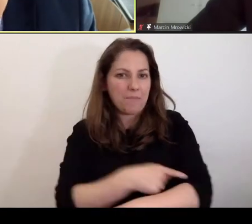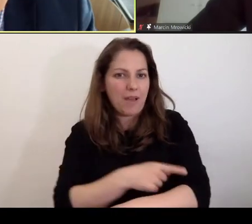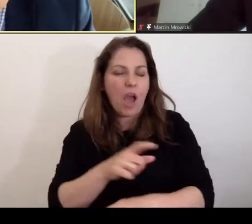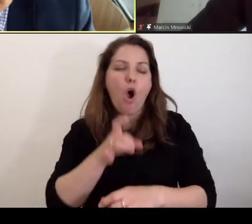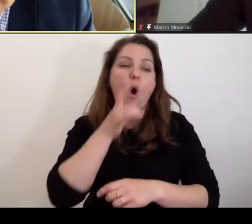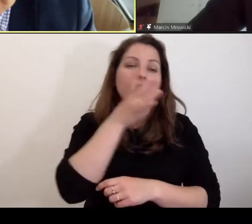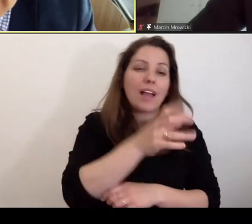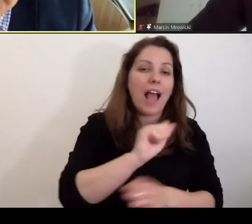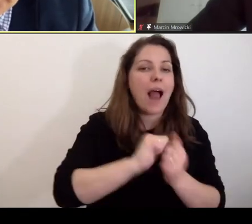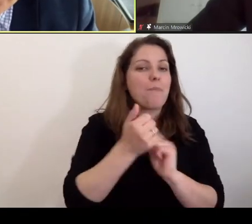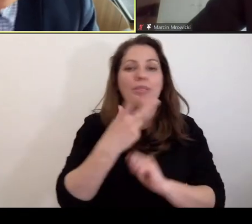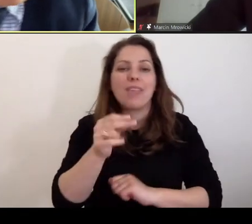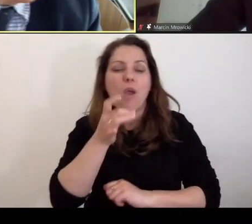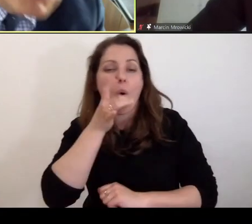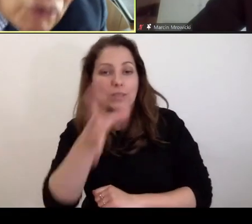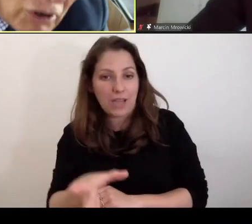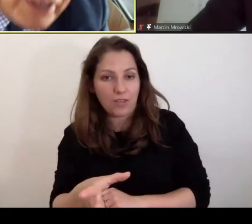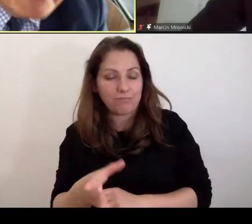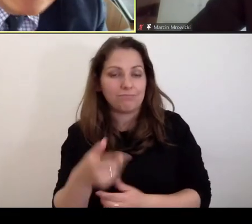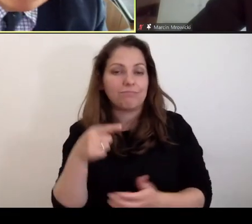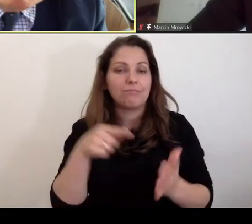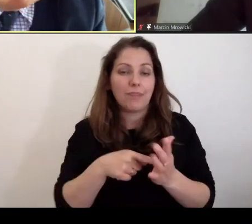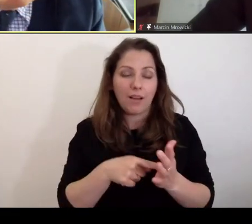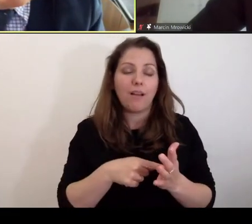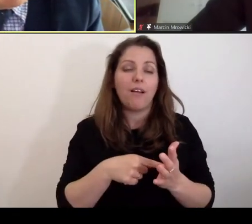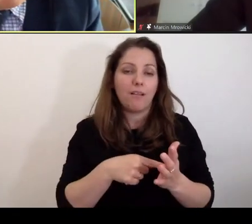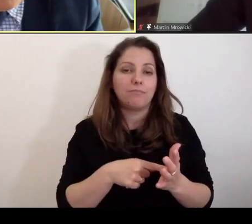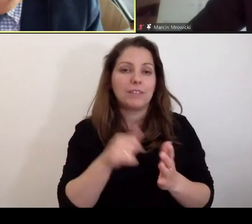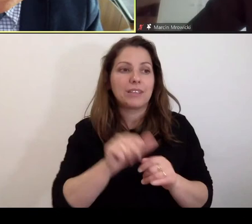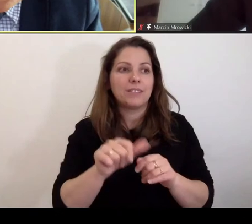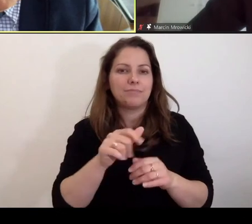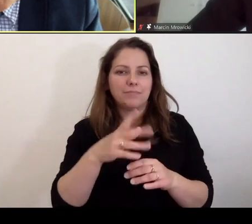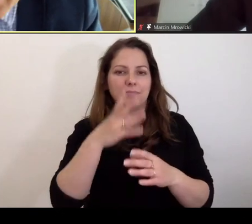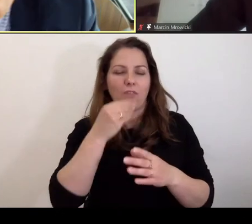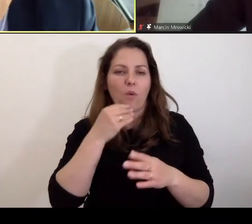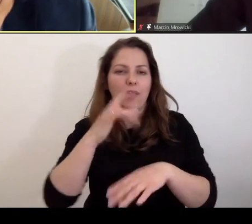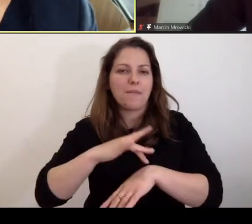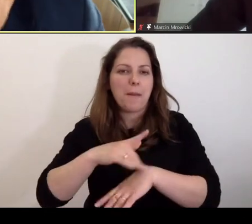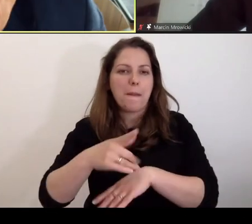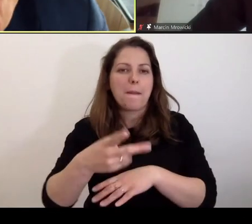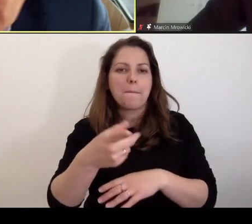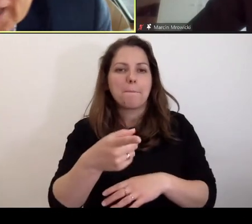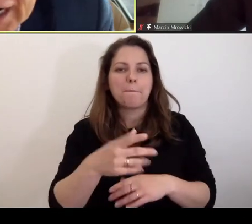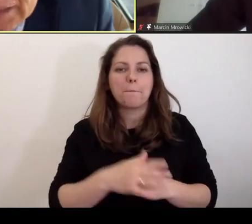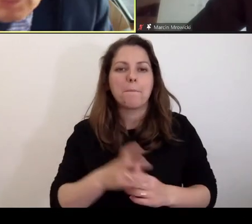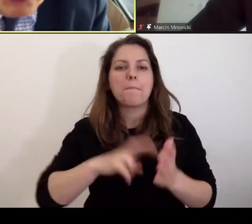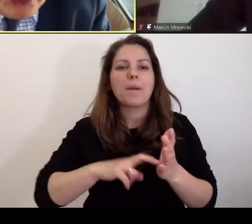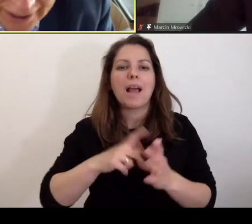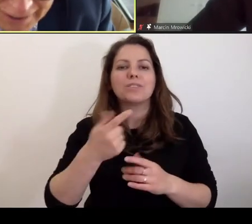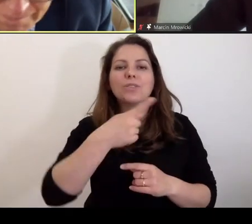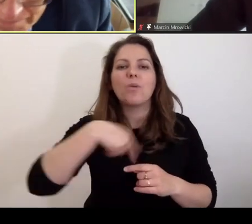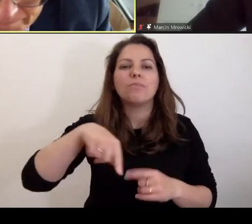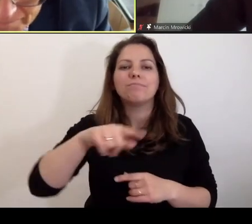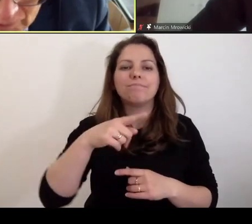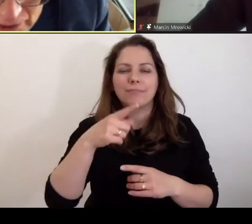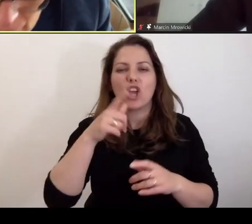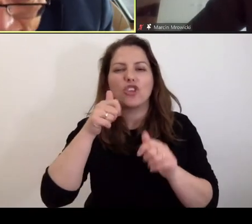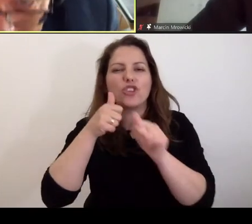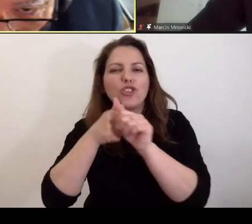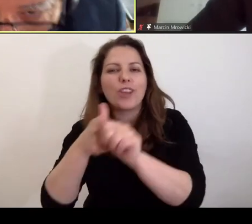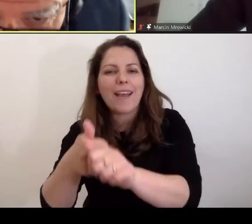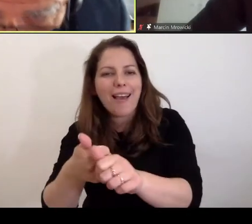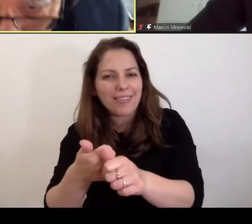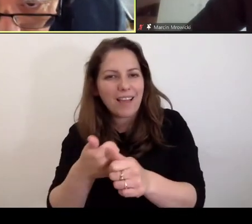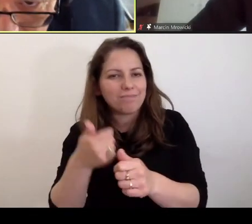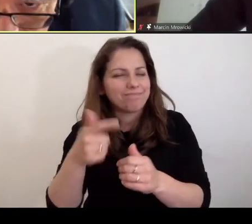nie oskarżają pewnej sytuacji. To z kolei jest następstwem po pierwsze braku tego, co my nazywamy legalizmem ścigania. To jest